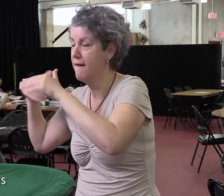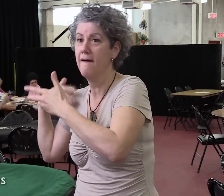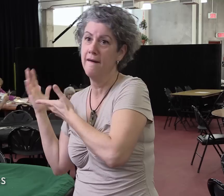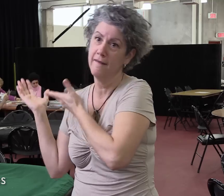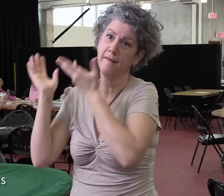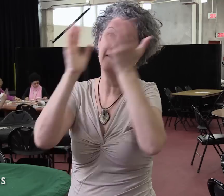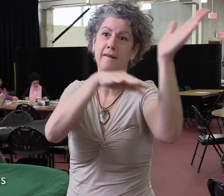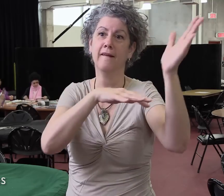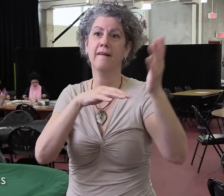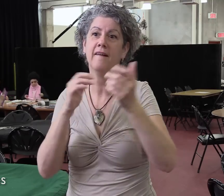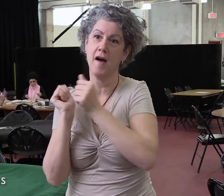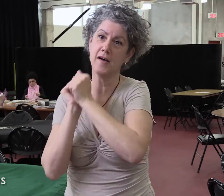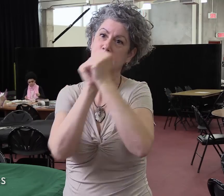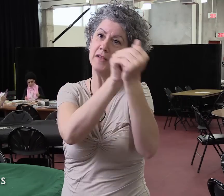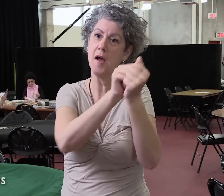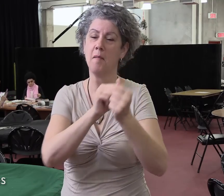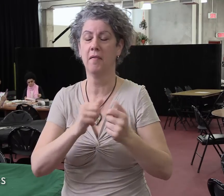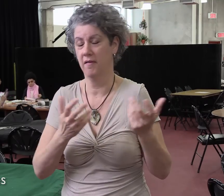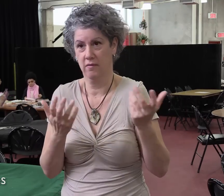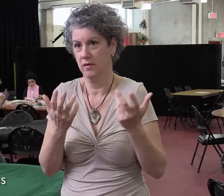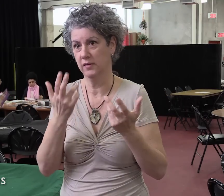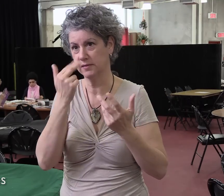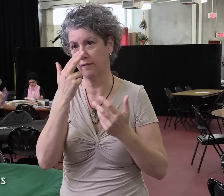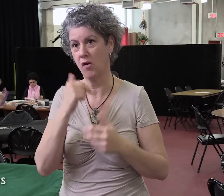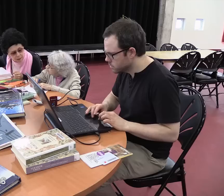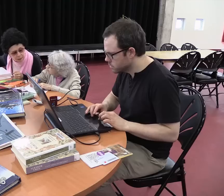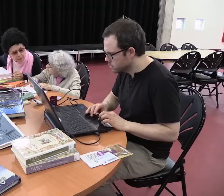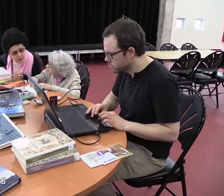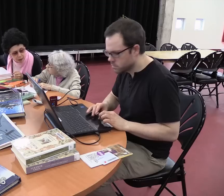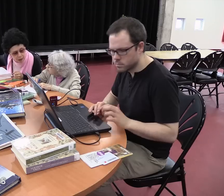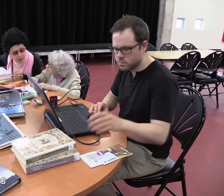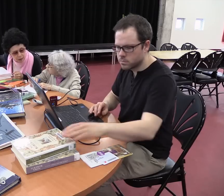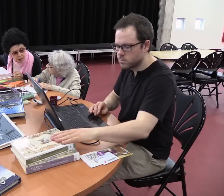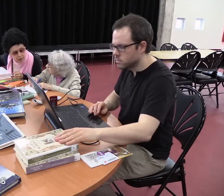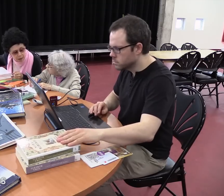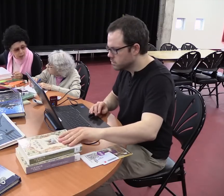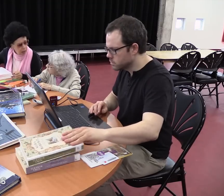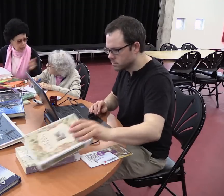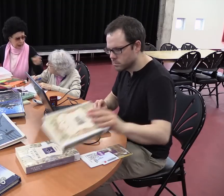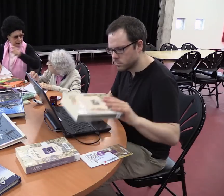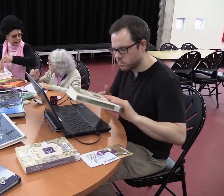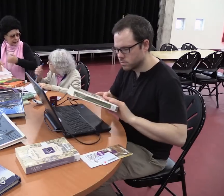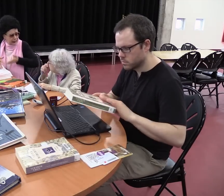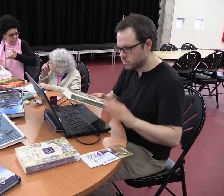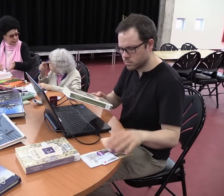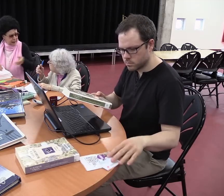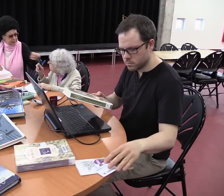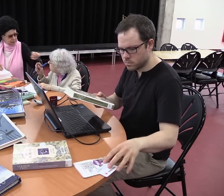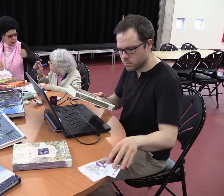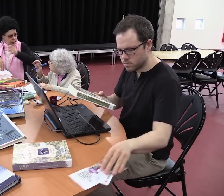Alors, ça pourrait encourager la communauté ou les gens qui sont ici à se déplacer en groupe puis assister à d'autres événements éventuellement.